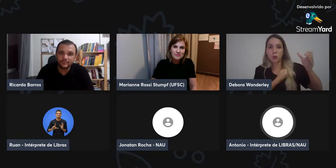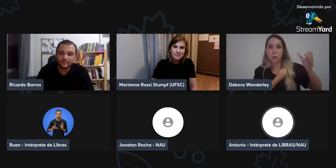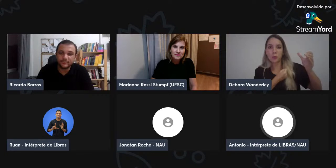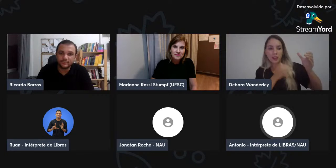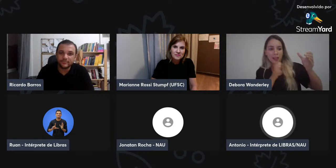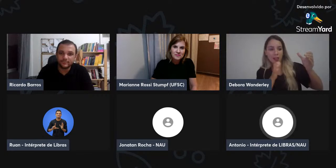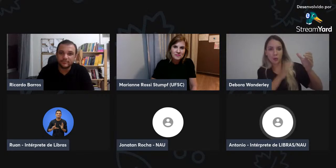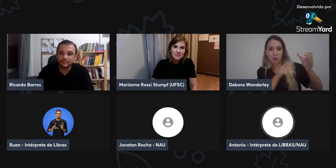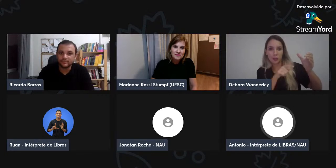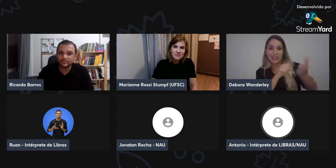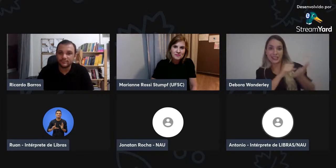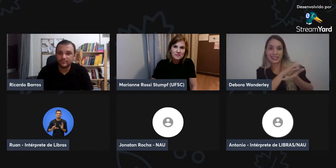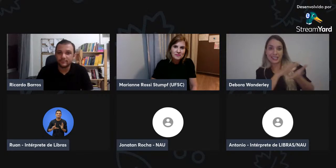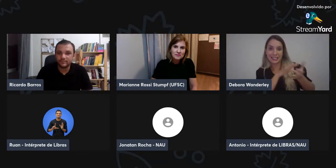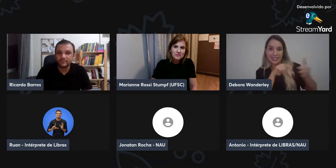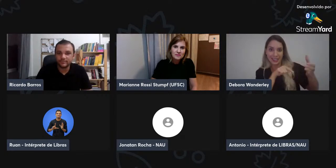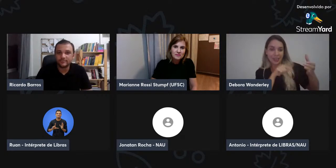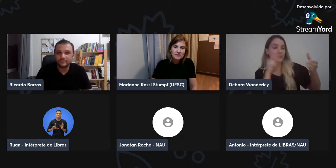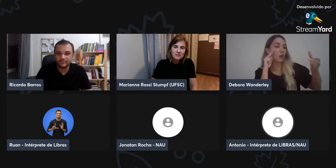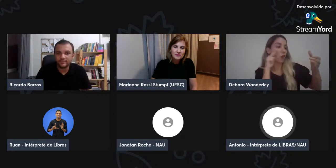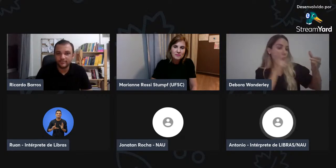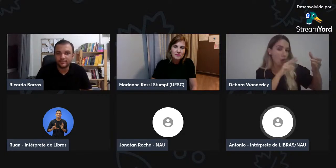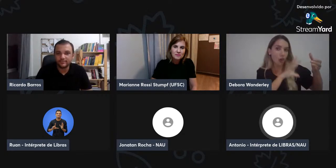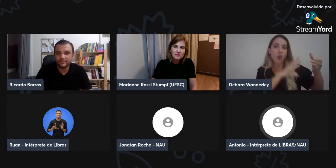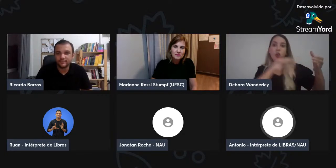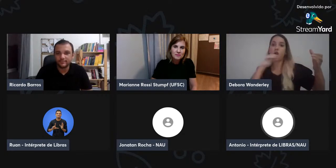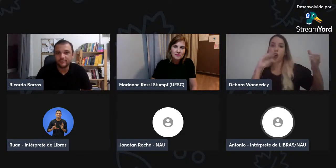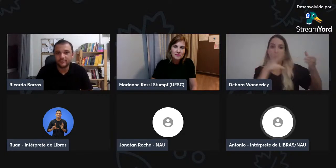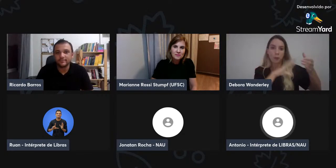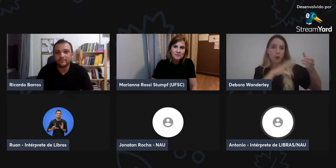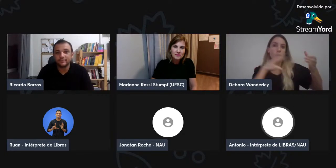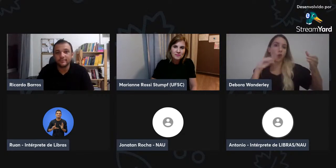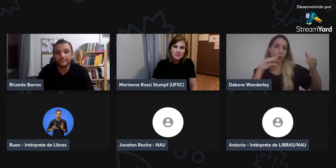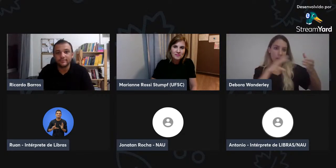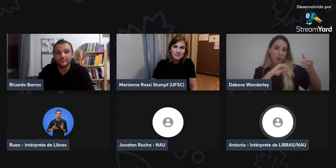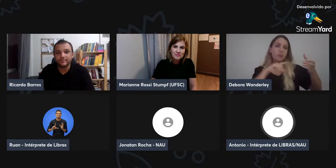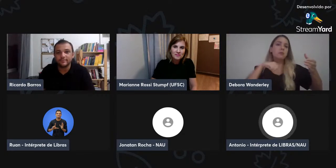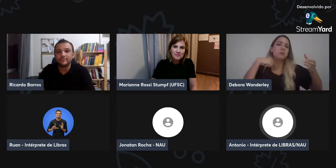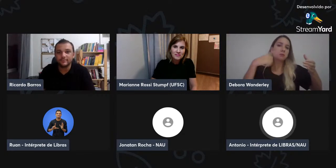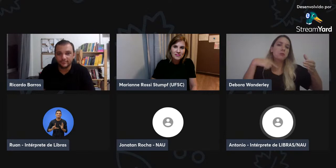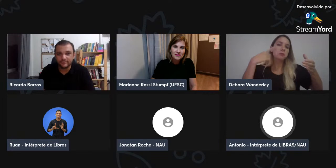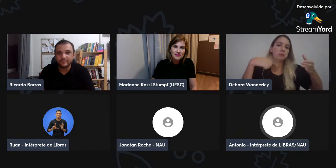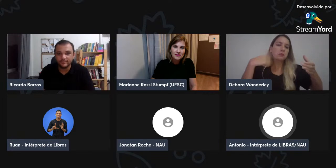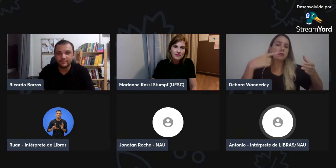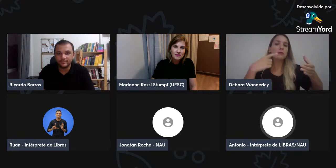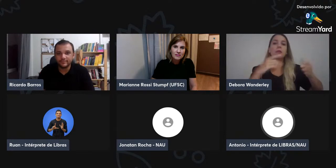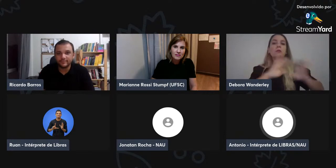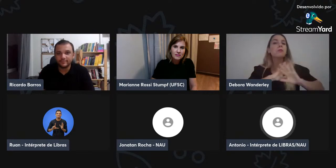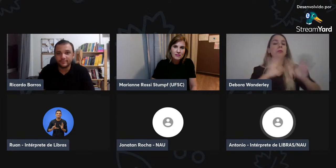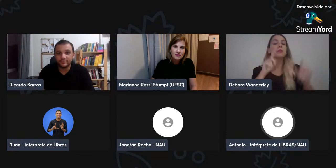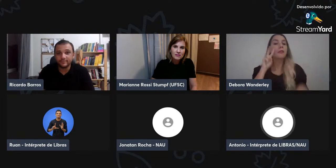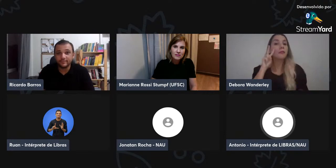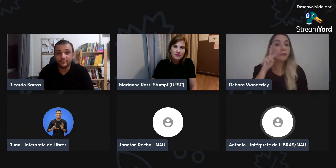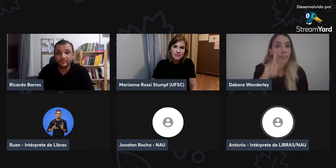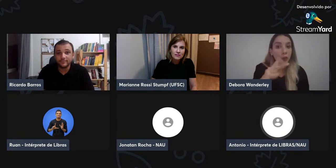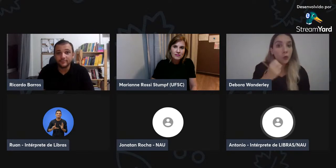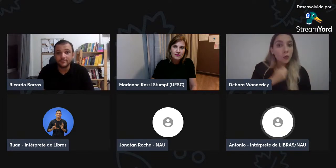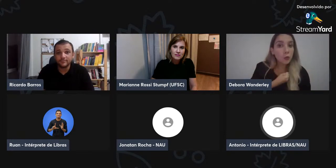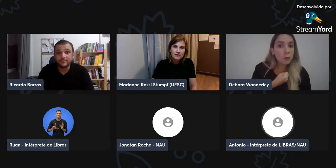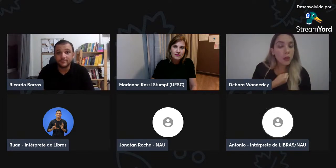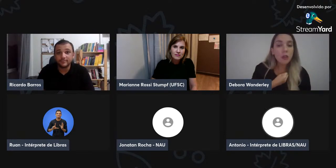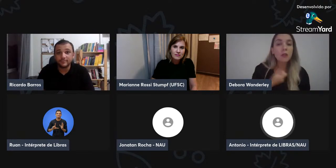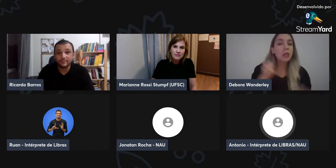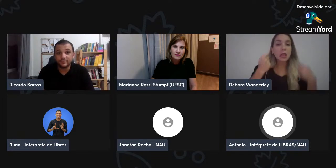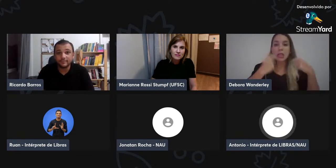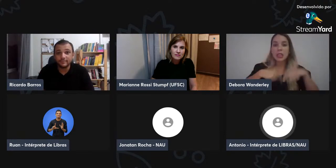aparelho que eles colocam e isso faz com que eles prendam a atenção e tudo mais para